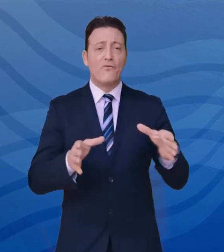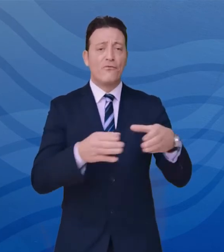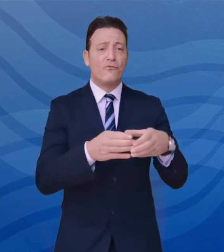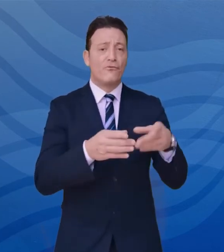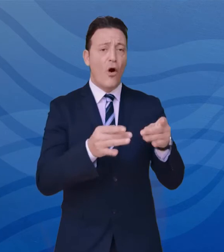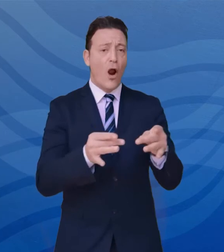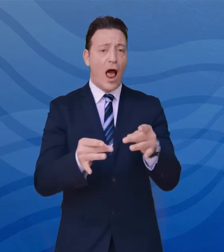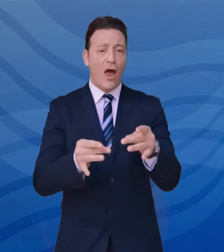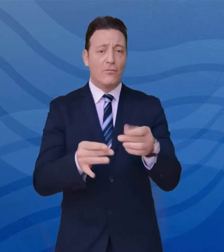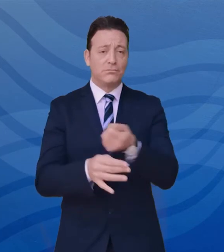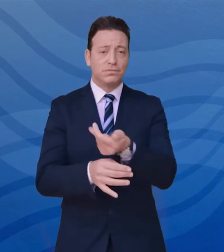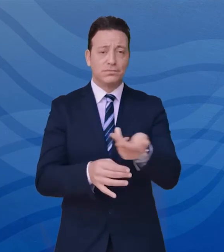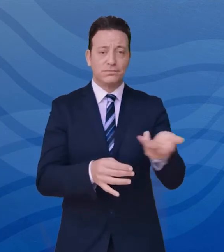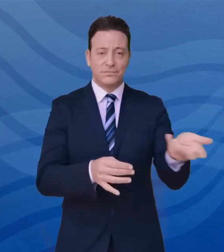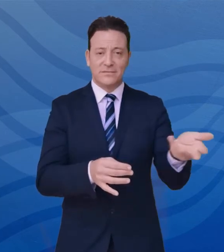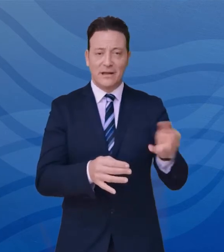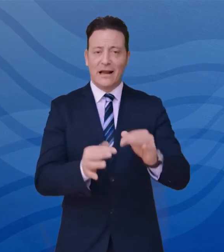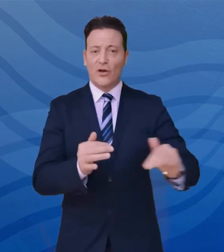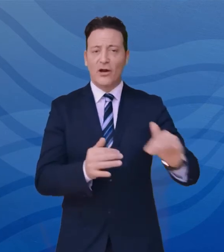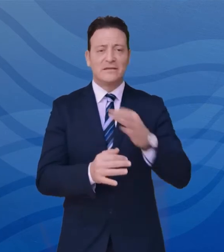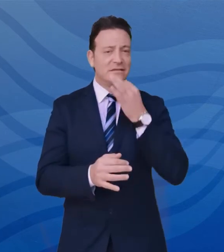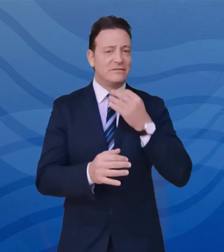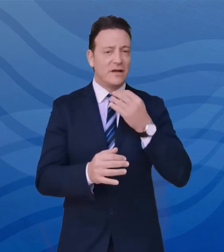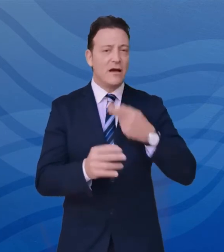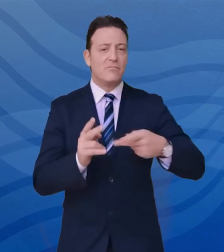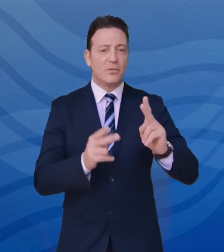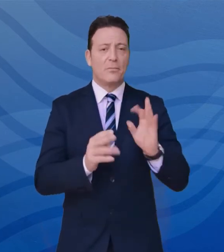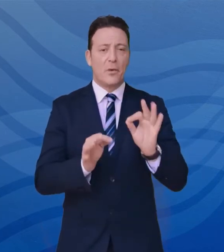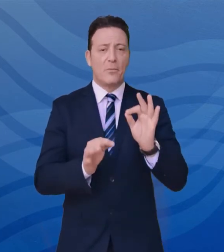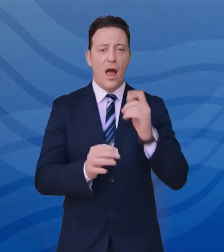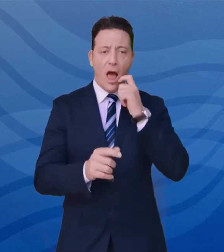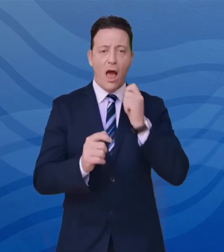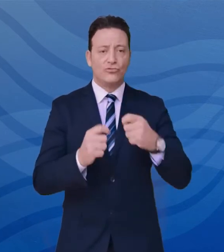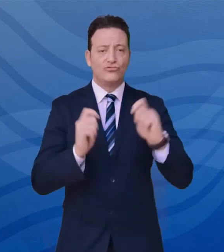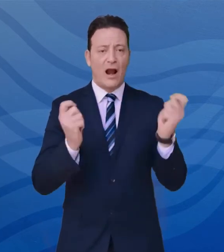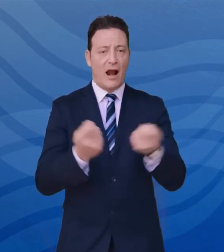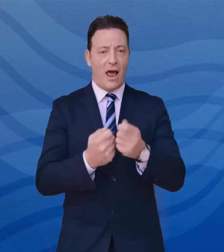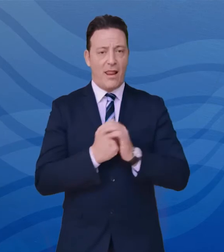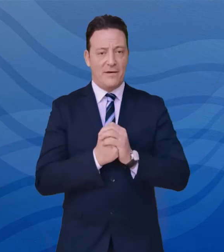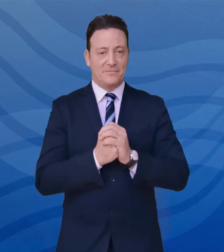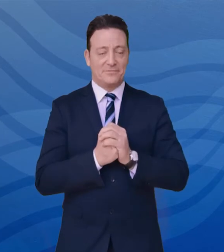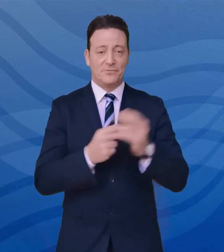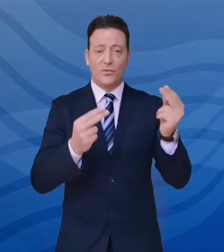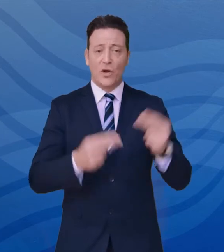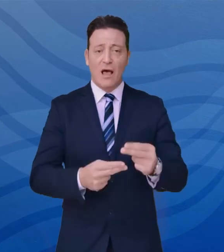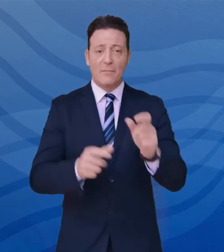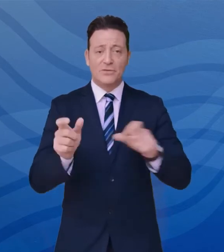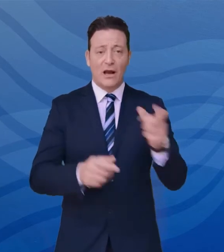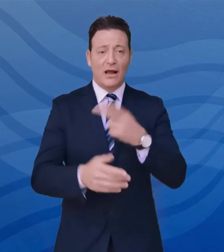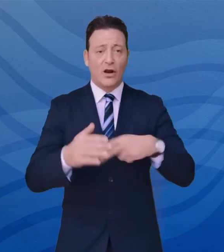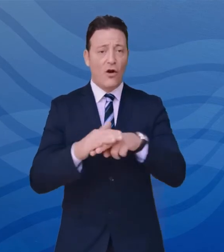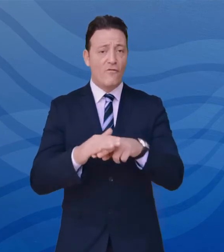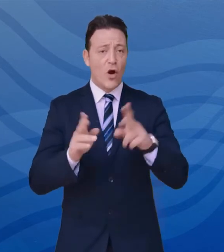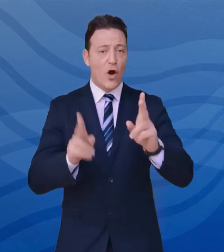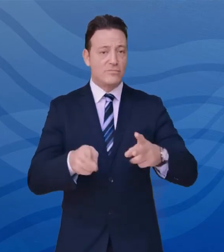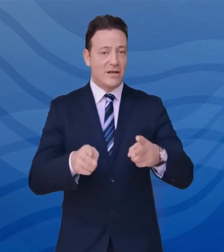territorio, segno del predominante coinvolgimento della popolazione generale. Il totale dei ricoverati presso le strutture